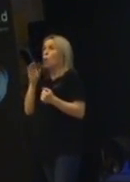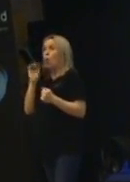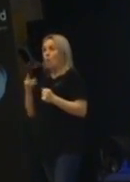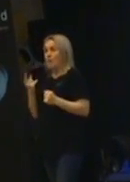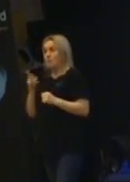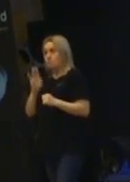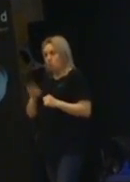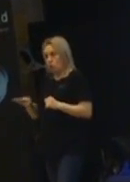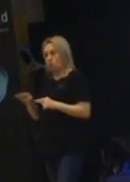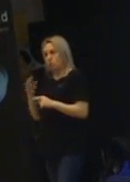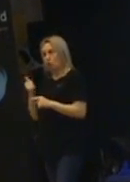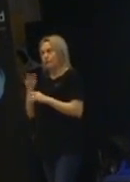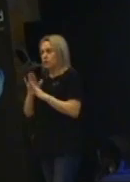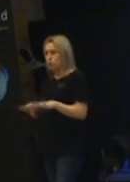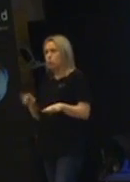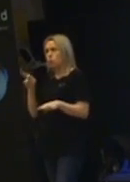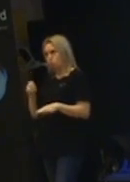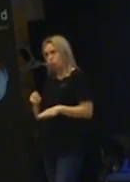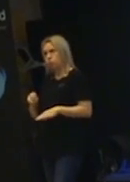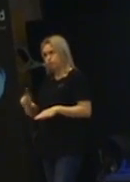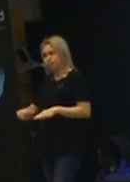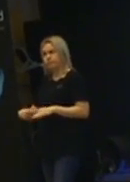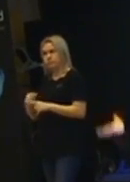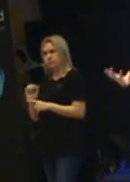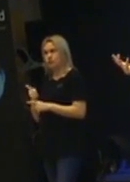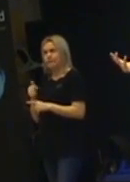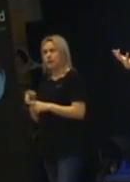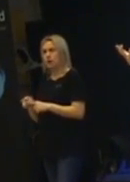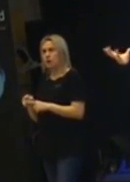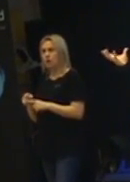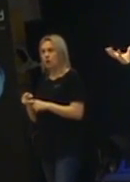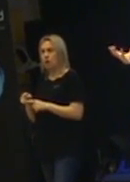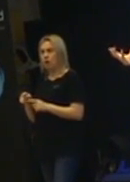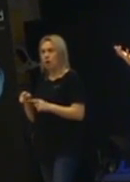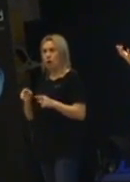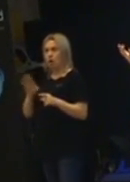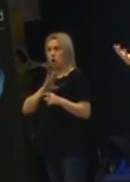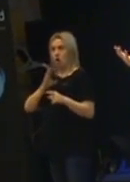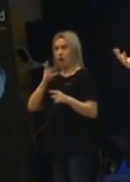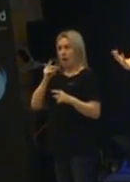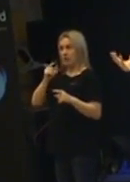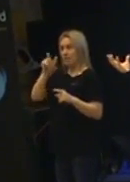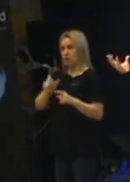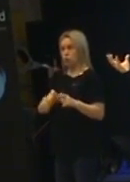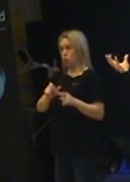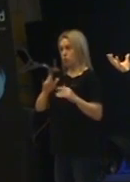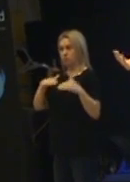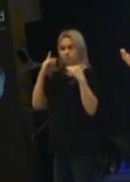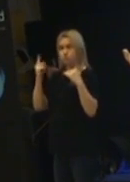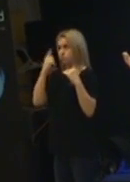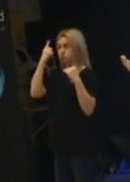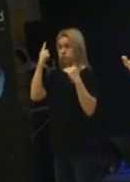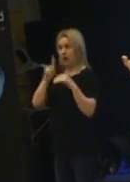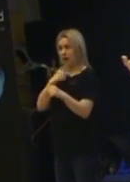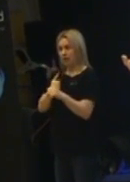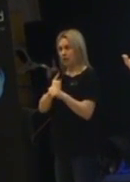som behöver få lugn och ro. Vi kommer till det också alldeles strax. Om man har då någon som är på vårdlängd 110 hela tiden. Och